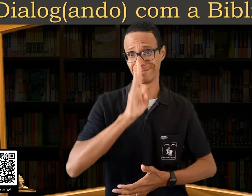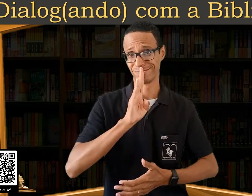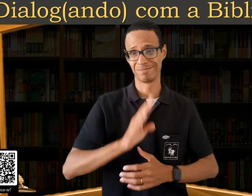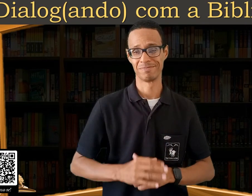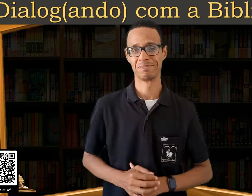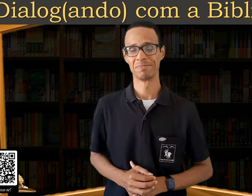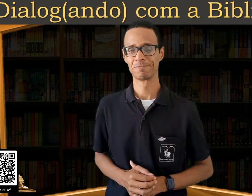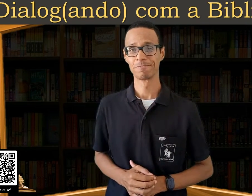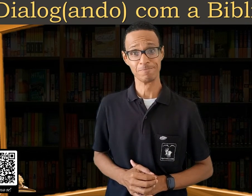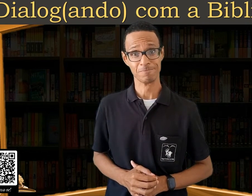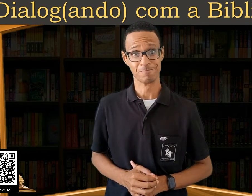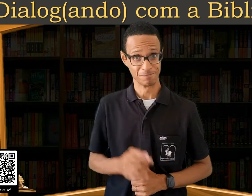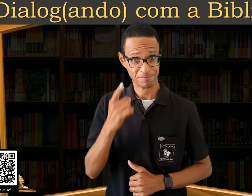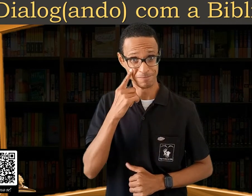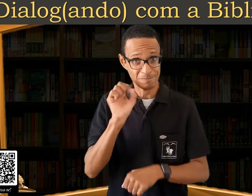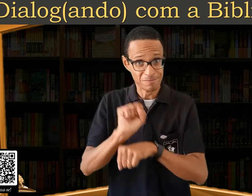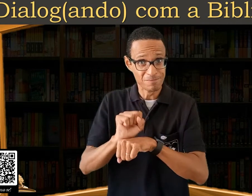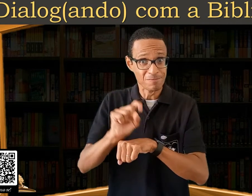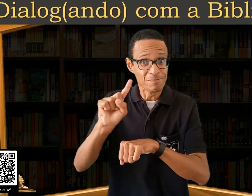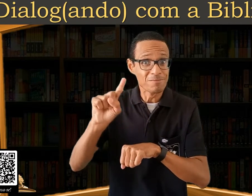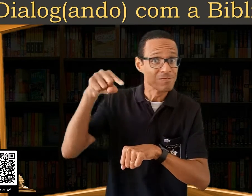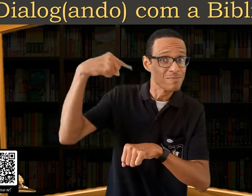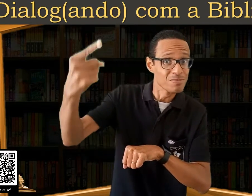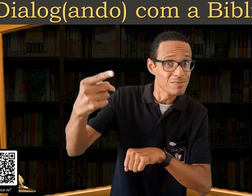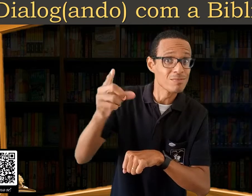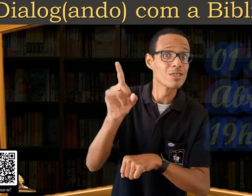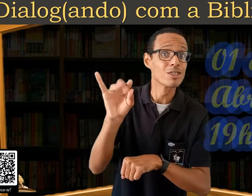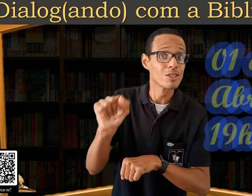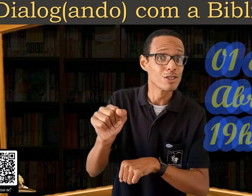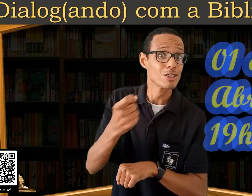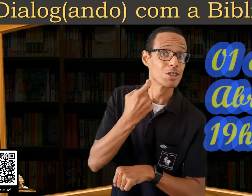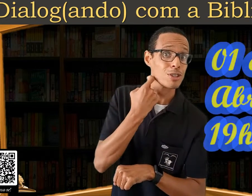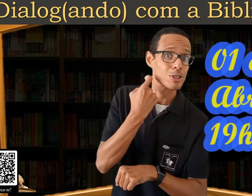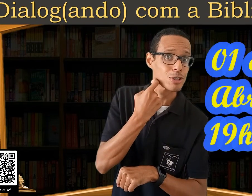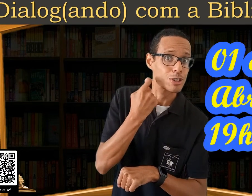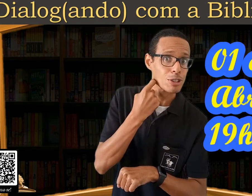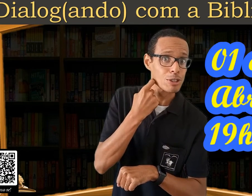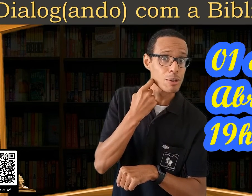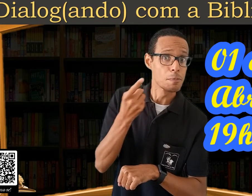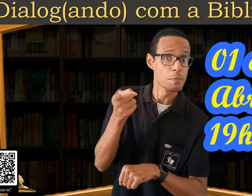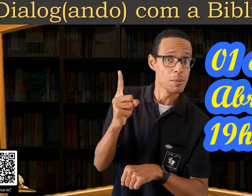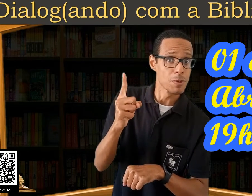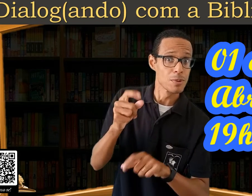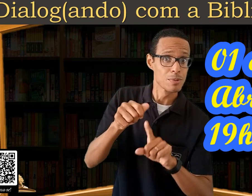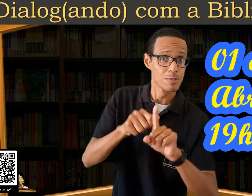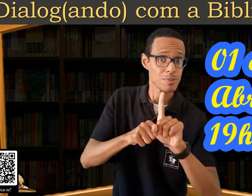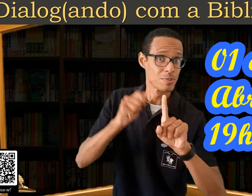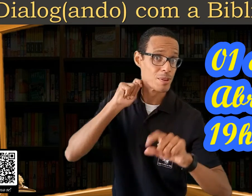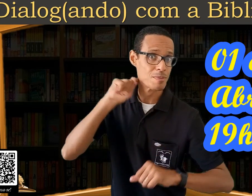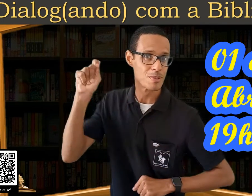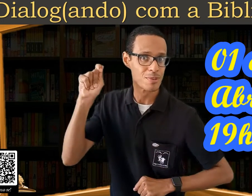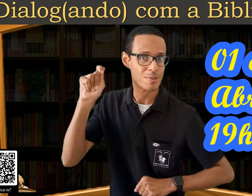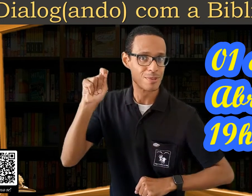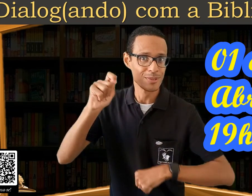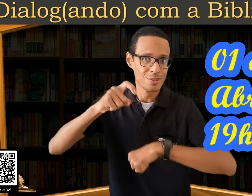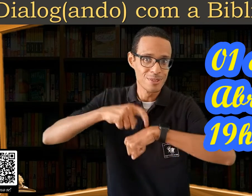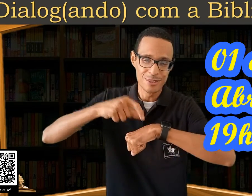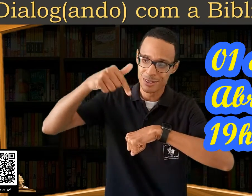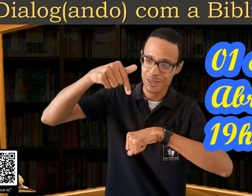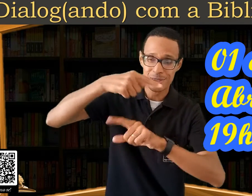acessar! Então, espero você na próxima sexta-feira, às 19h30 do dia